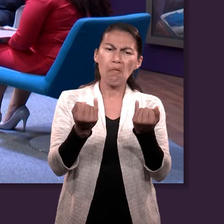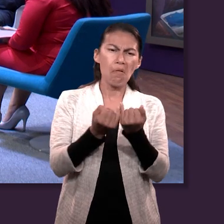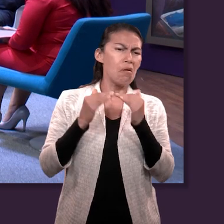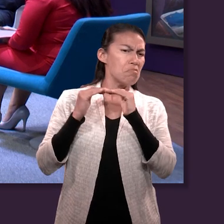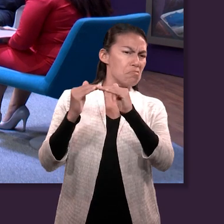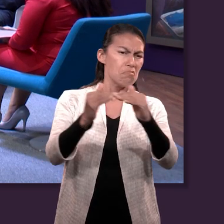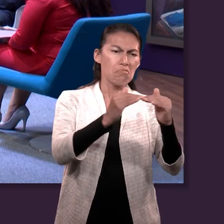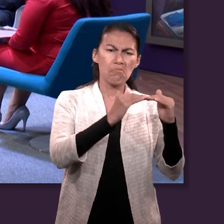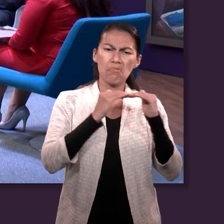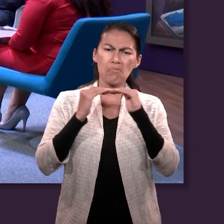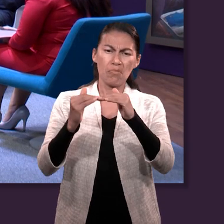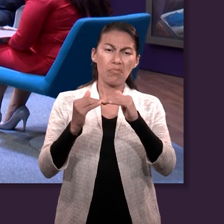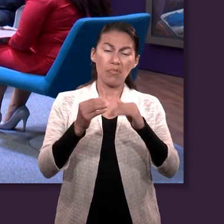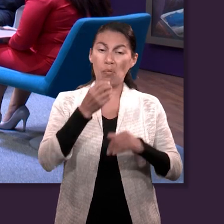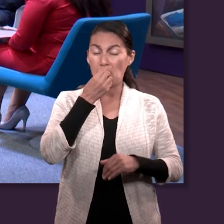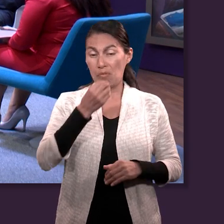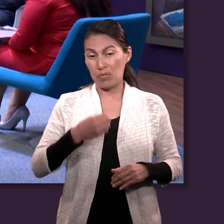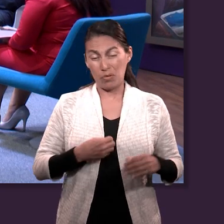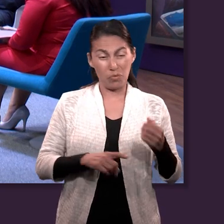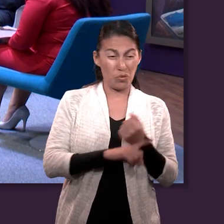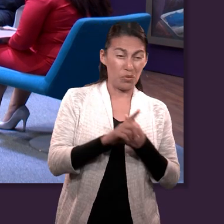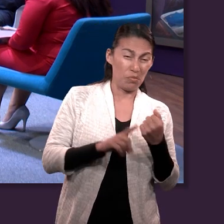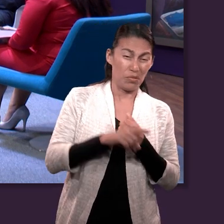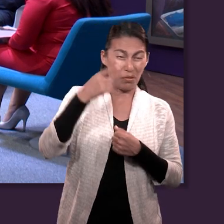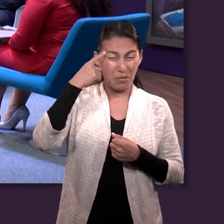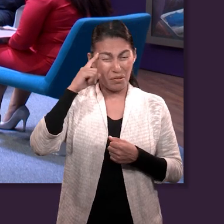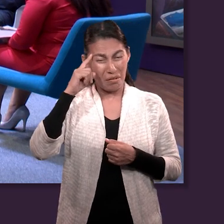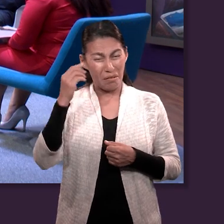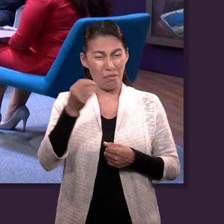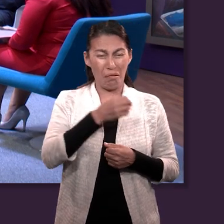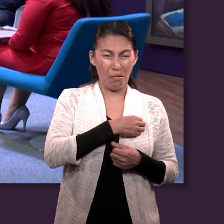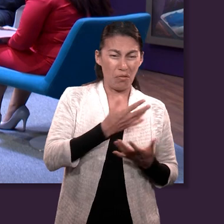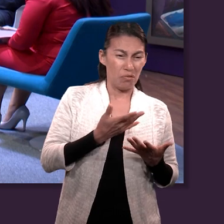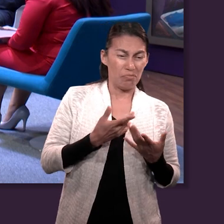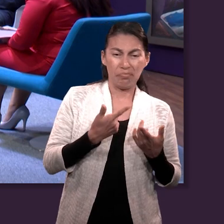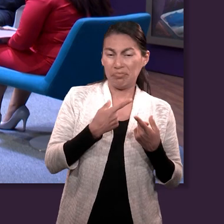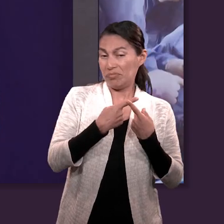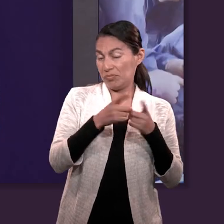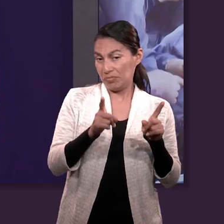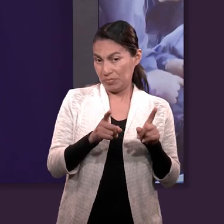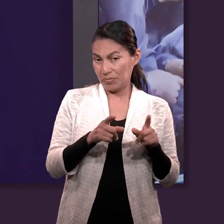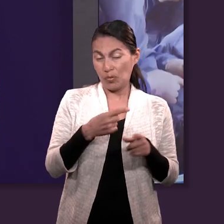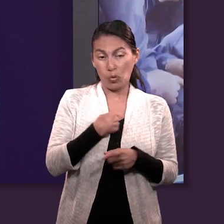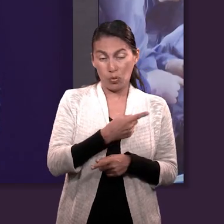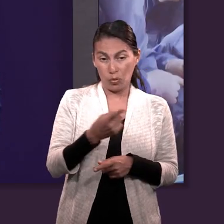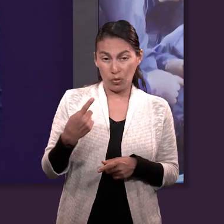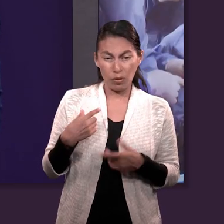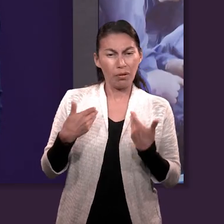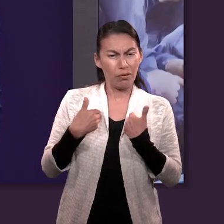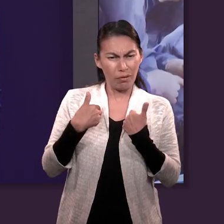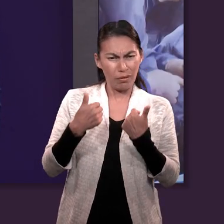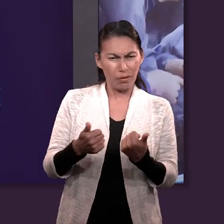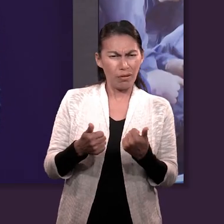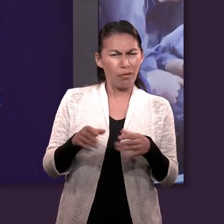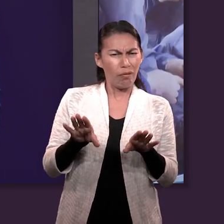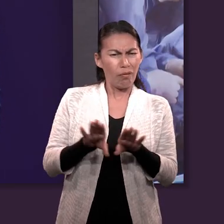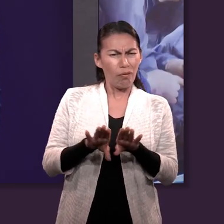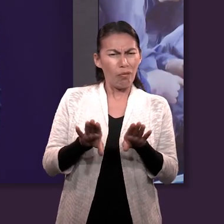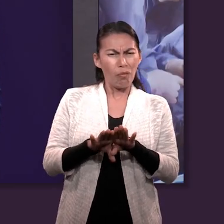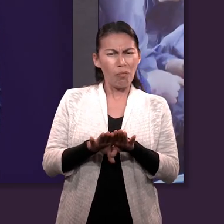conflictos, problemas o el odio que tengamos hacia ellos. Entonces creo que ponernos en esa óptica, en esa perspectiva